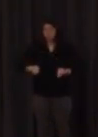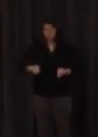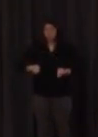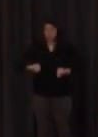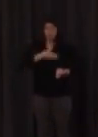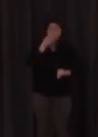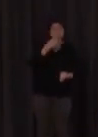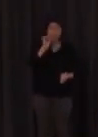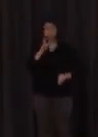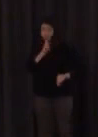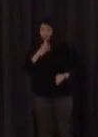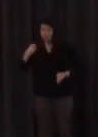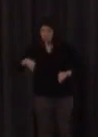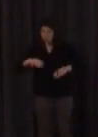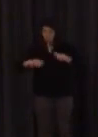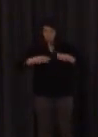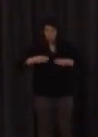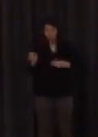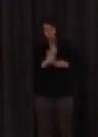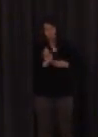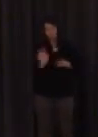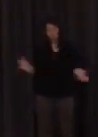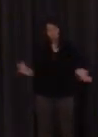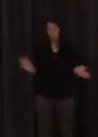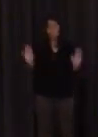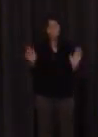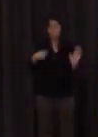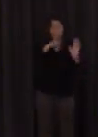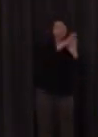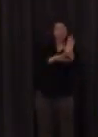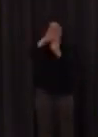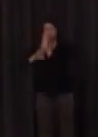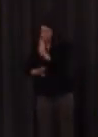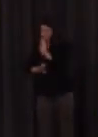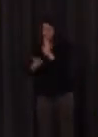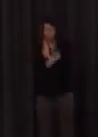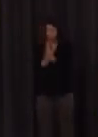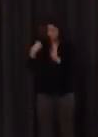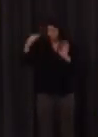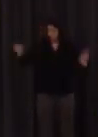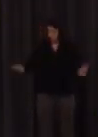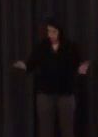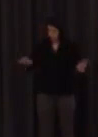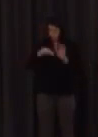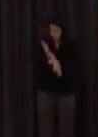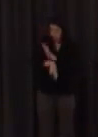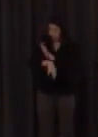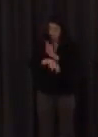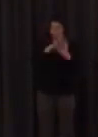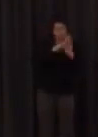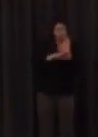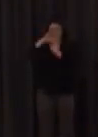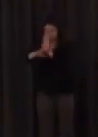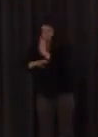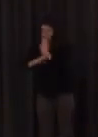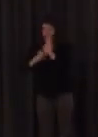el mismo que el de los oyentes esto no quiere decir que no cumplamos yo tengo un currículo que cumplir y una programación y unos contenidos